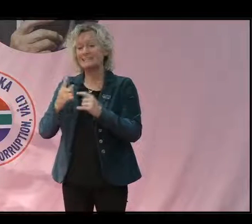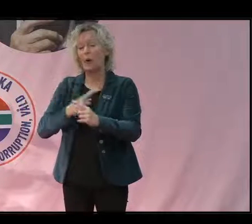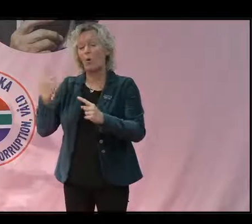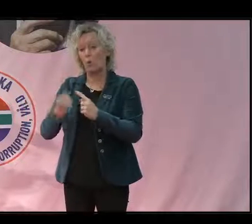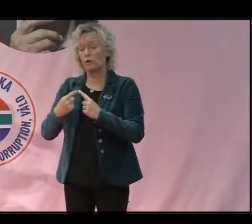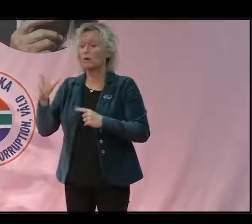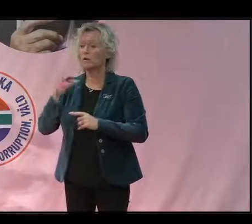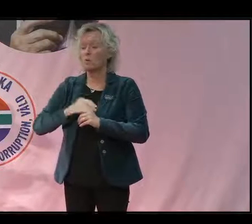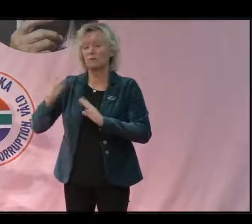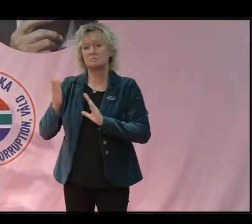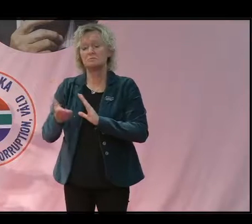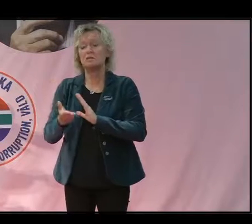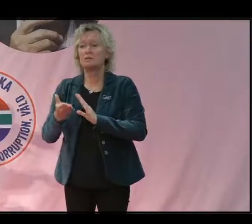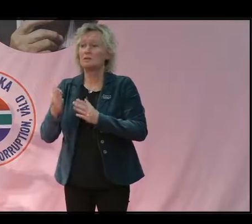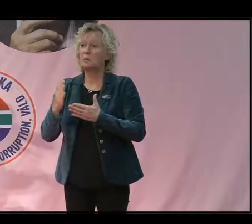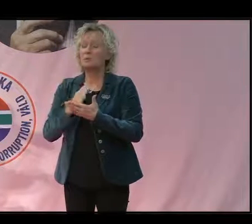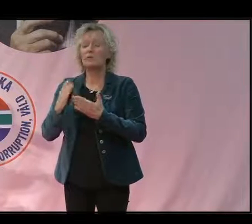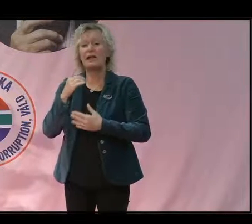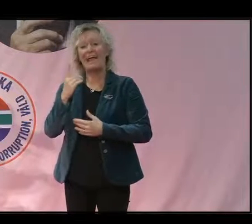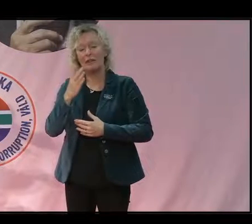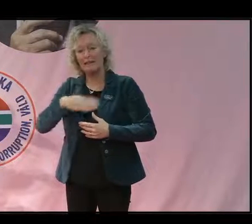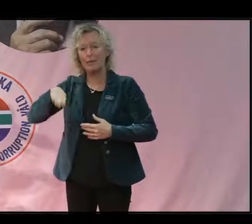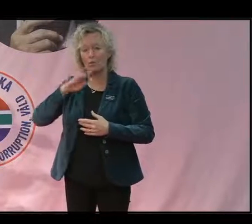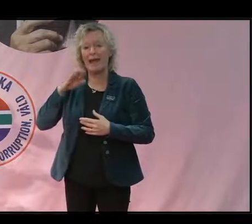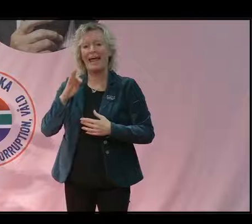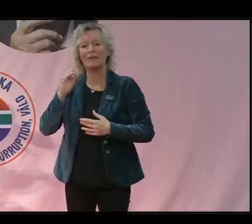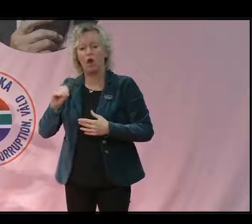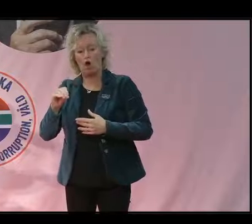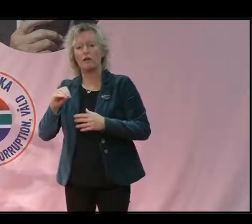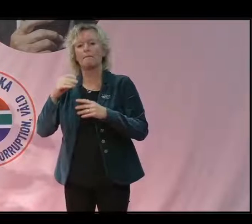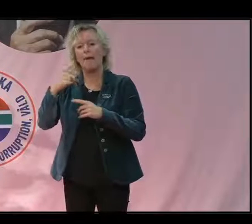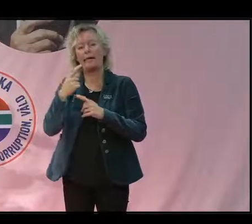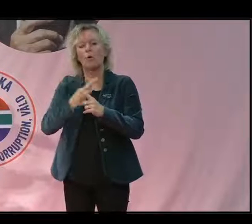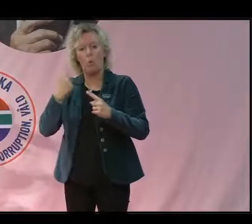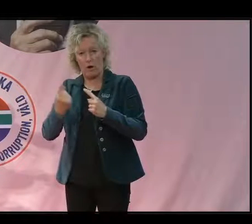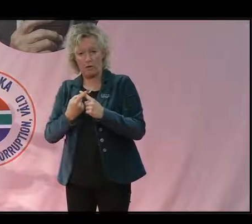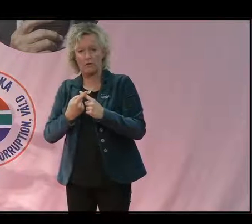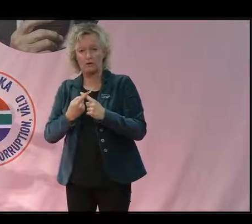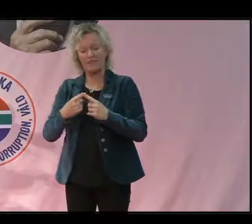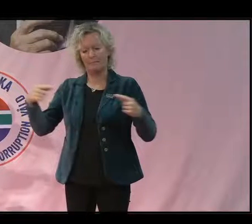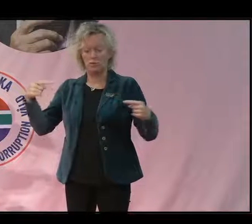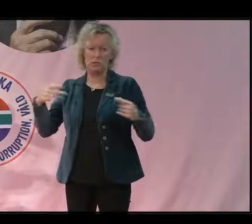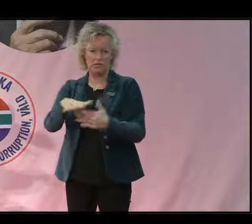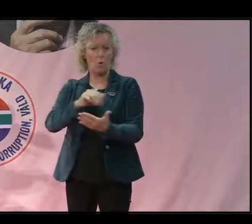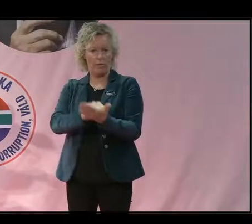legat på omkring en miljon hektar per år. Det är en yta ungefär lika stor som Skåne.